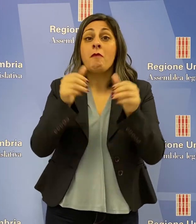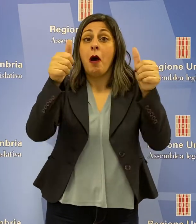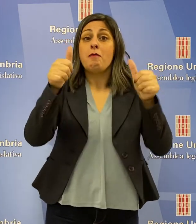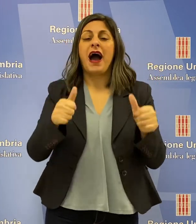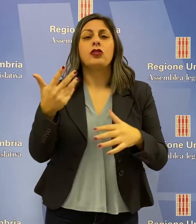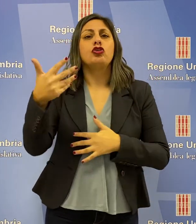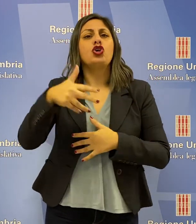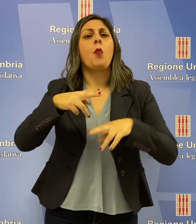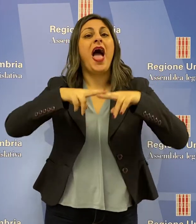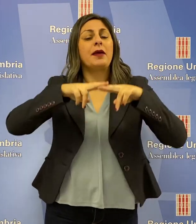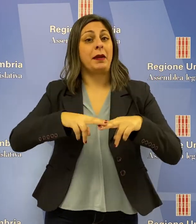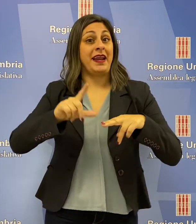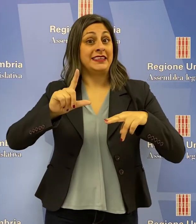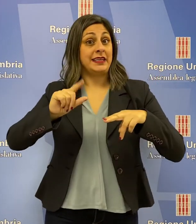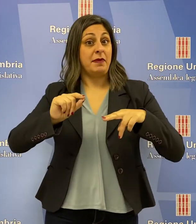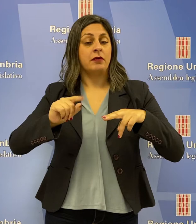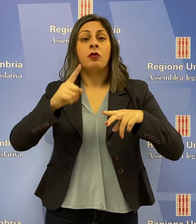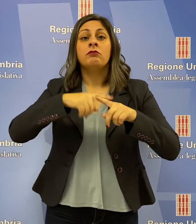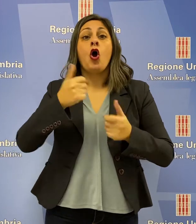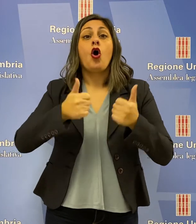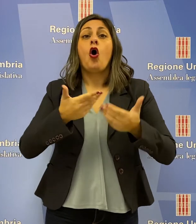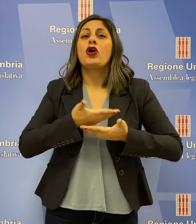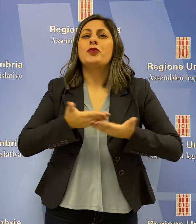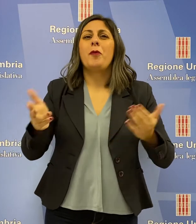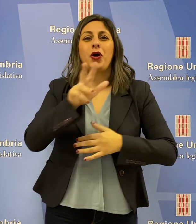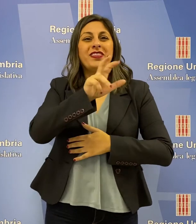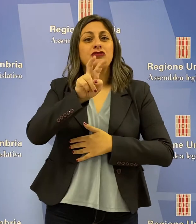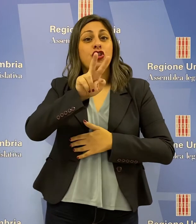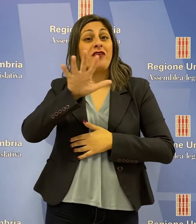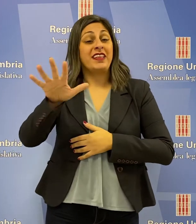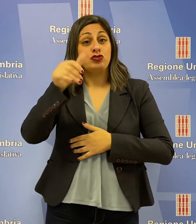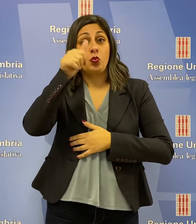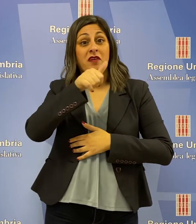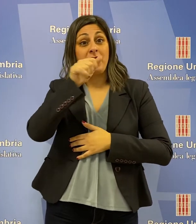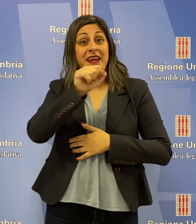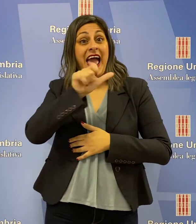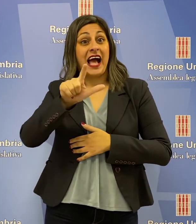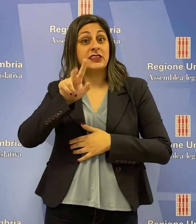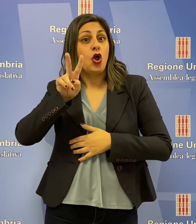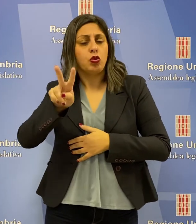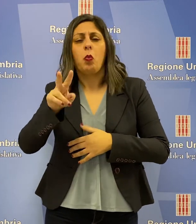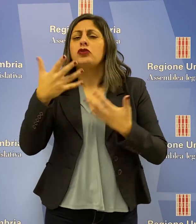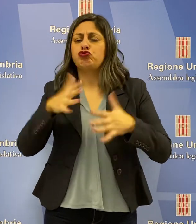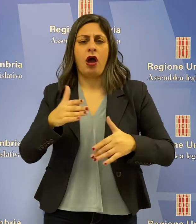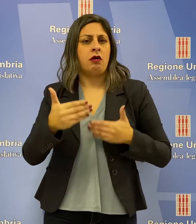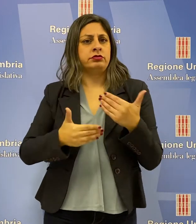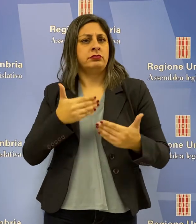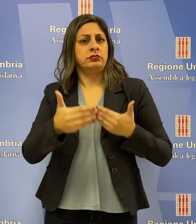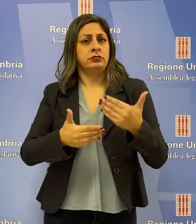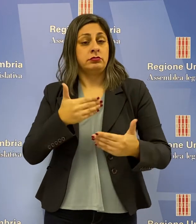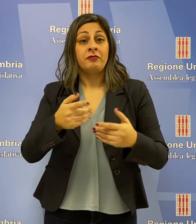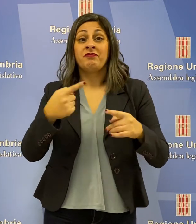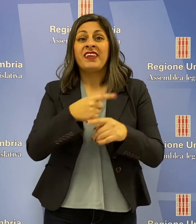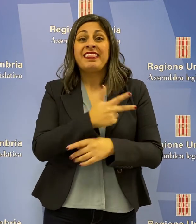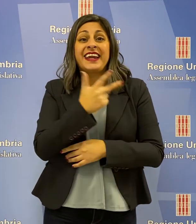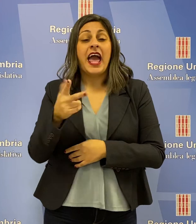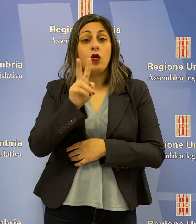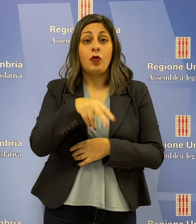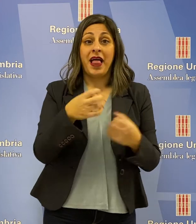permanenza per almeno 5 anni. Il concorso pubblico di 325 infermieri dell'ASL 2 è regolarmente in corso. Per il triennio